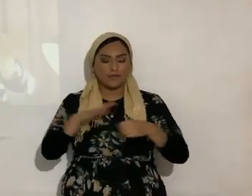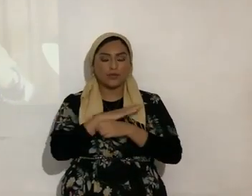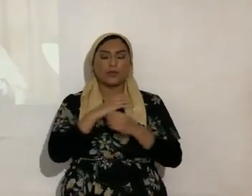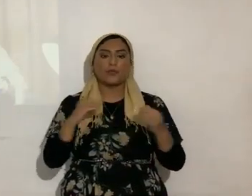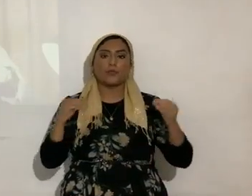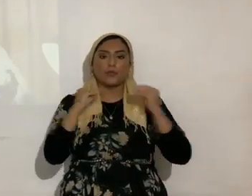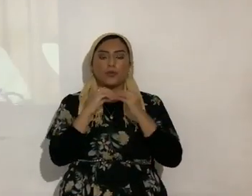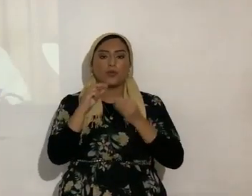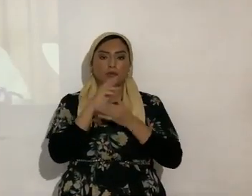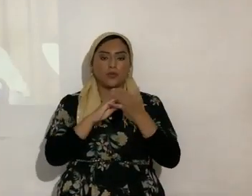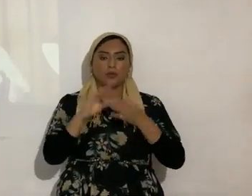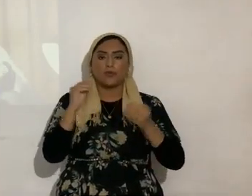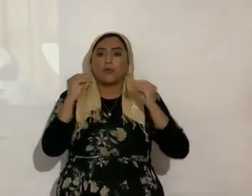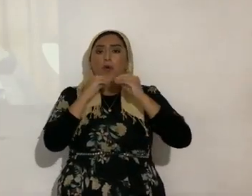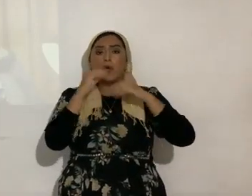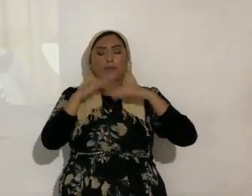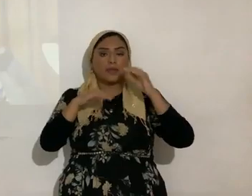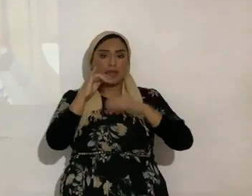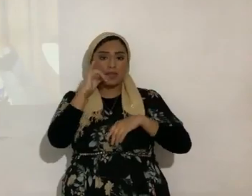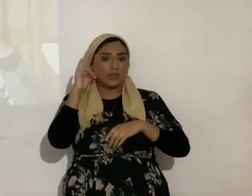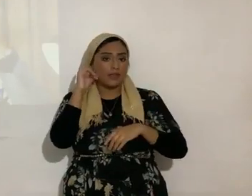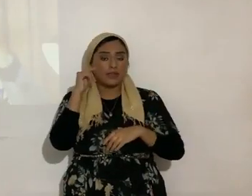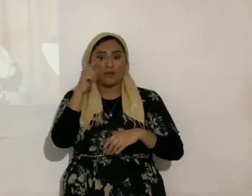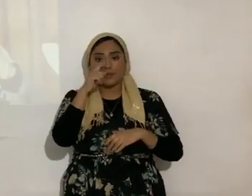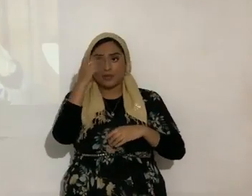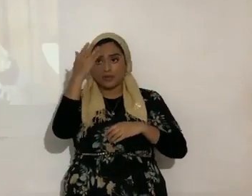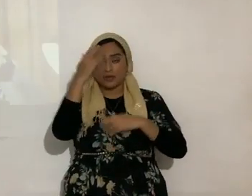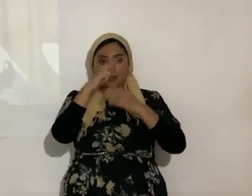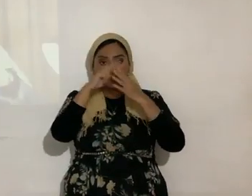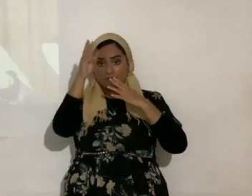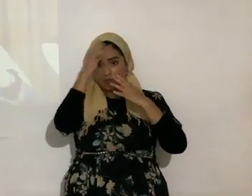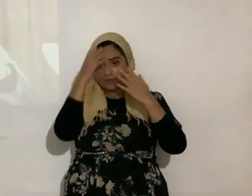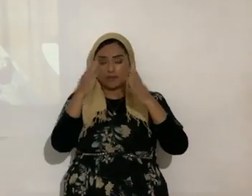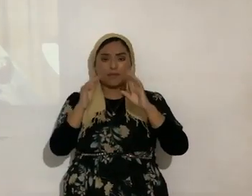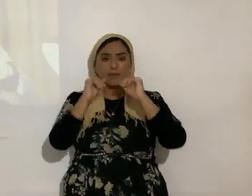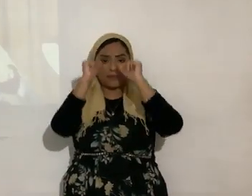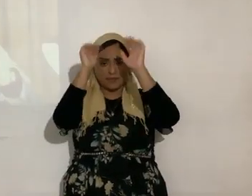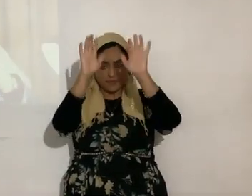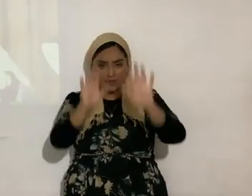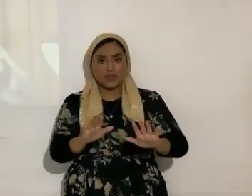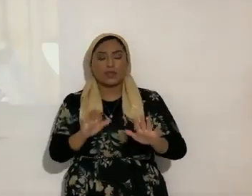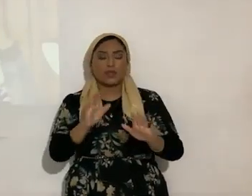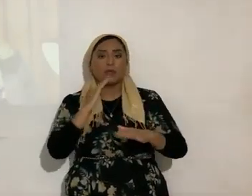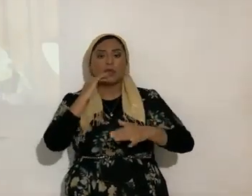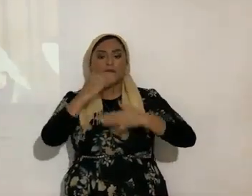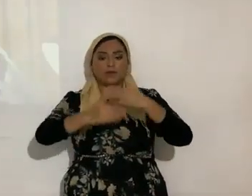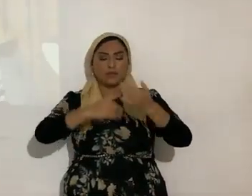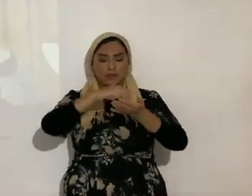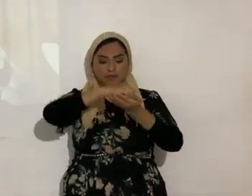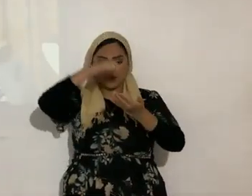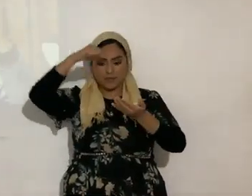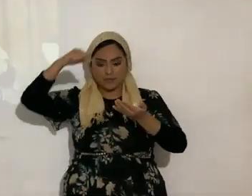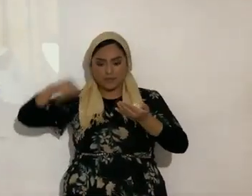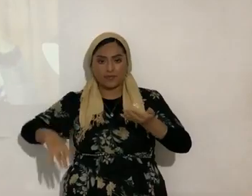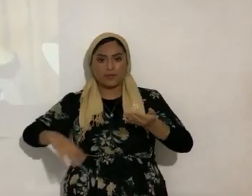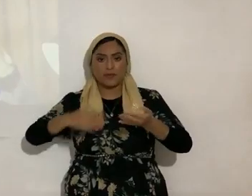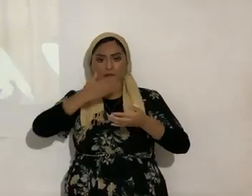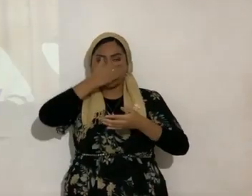ropa de colegio de lo que fuiste ayer, porque el eterno ya te bendijo, te bautizó, y te va a ir quitando muchas capas rápidas de los ojos.